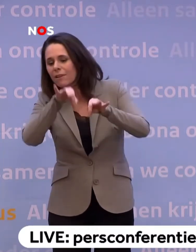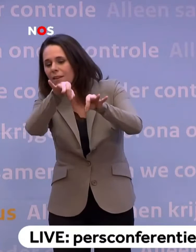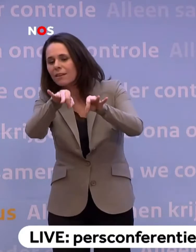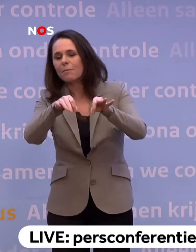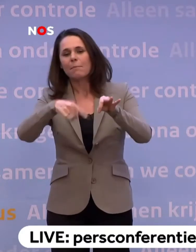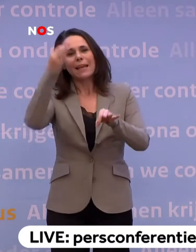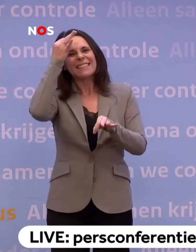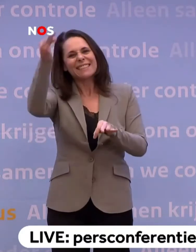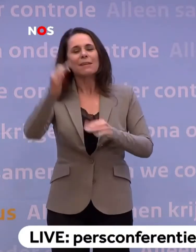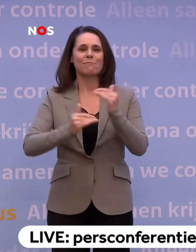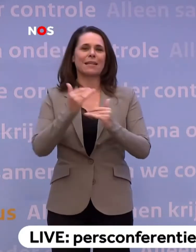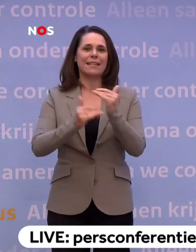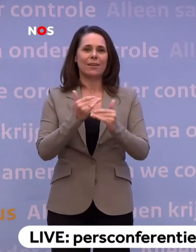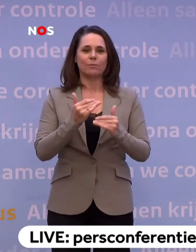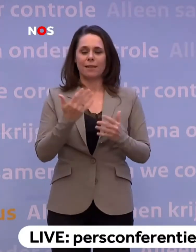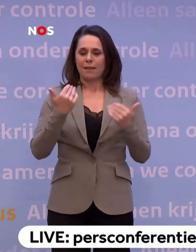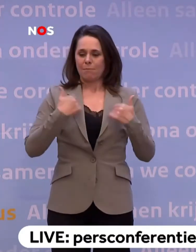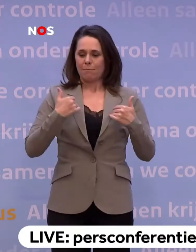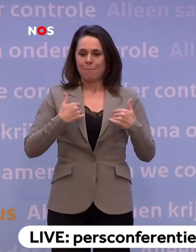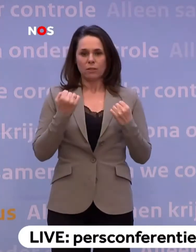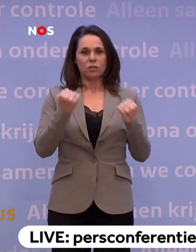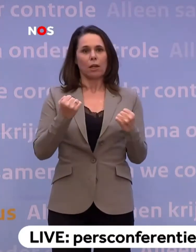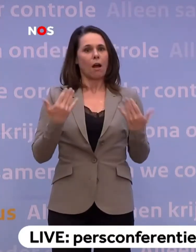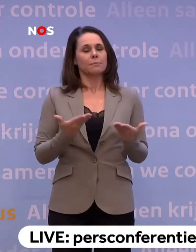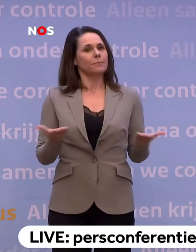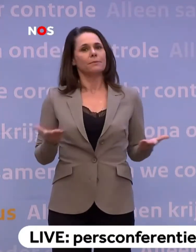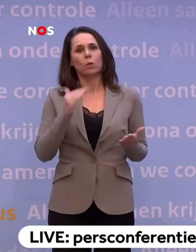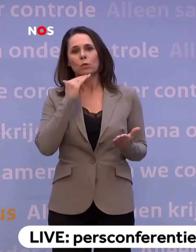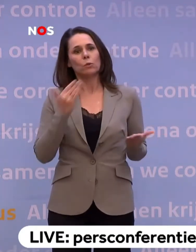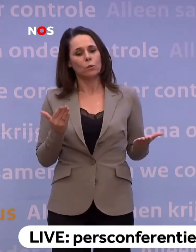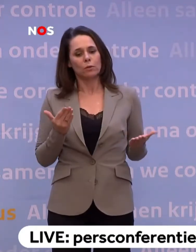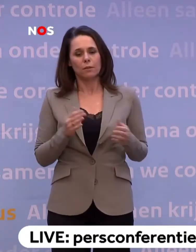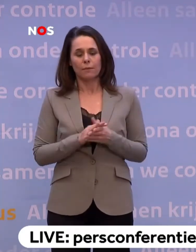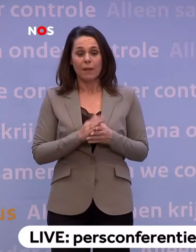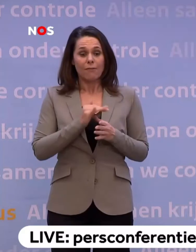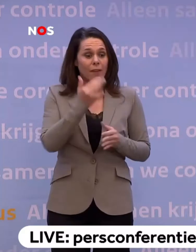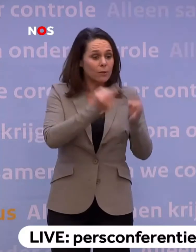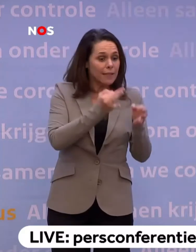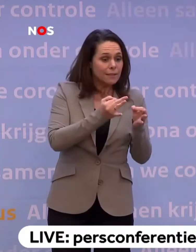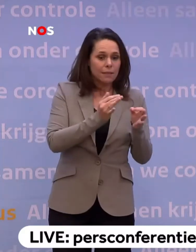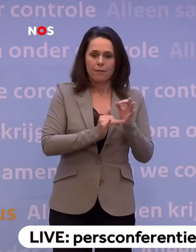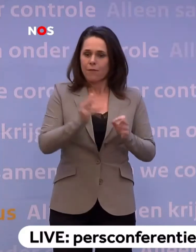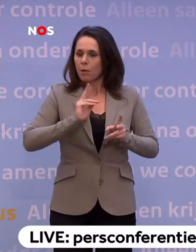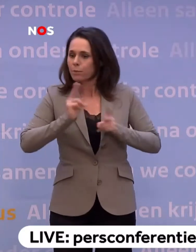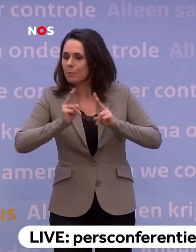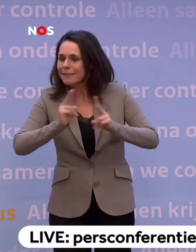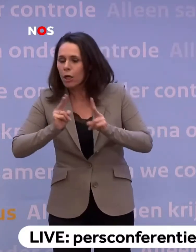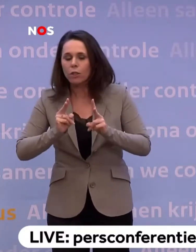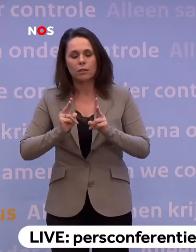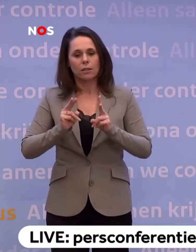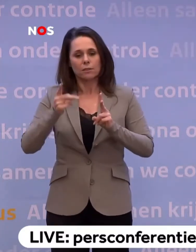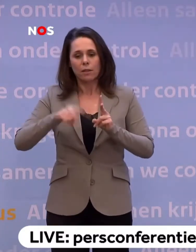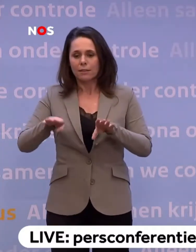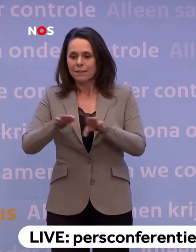slimmere manier omdat de menskracht natuurlijk gewoon breekt... ...om bij een groot aantal testen waar je ook een groot aantal besmettingen ziet... ...om daar vervolgens datzelfde